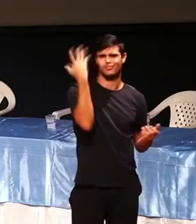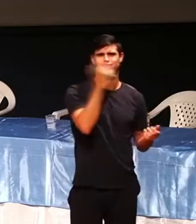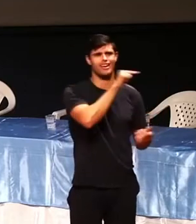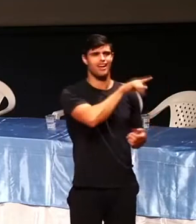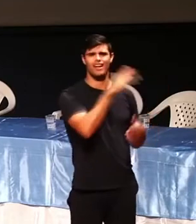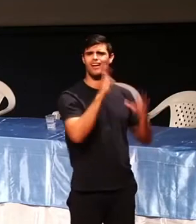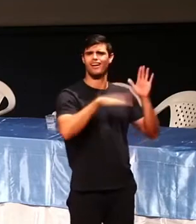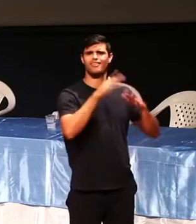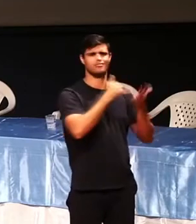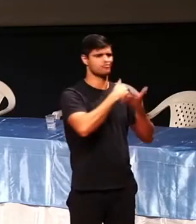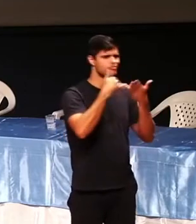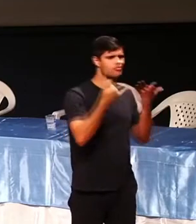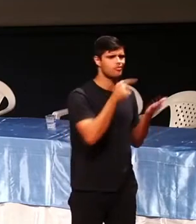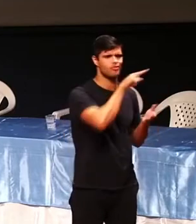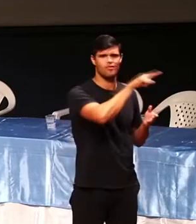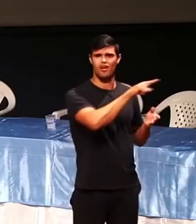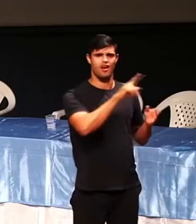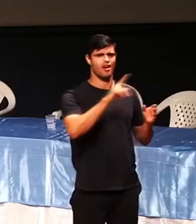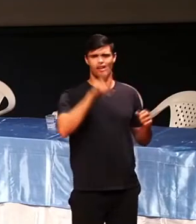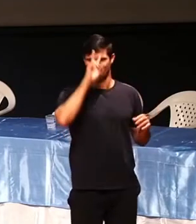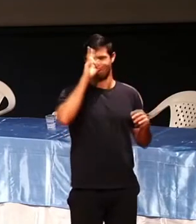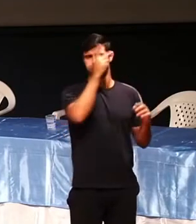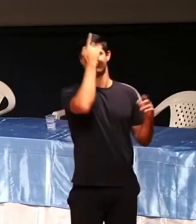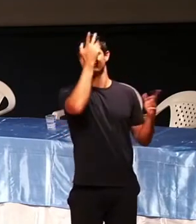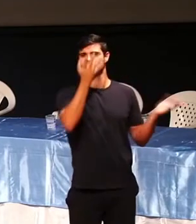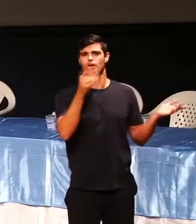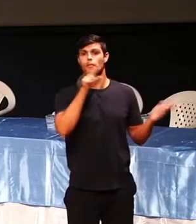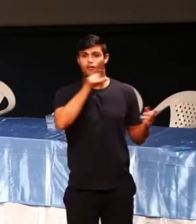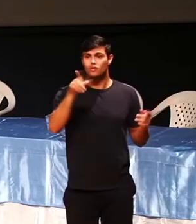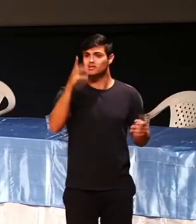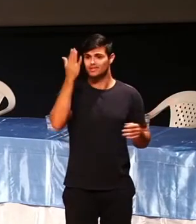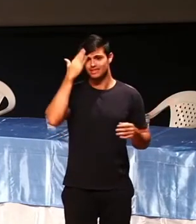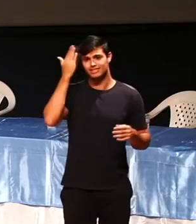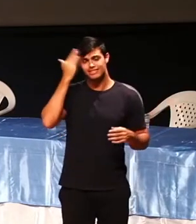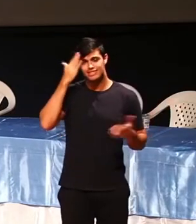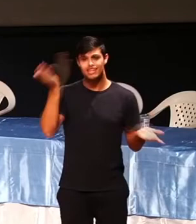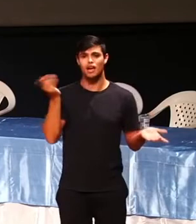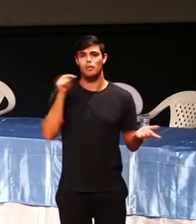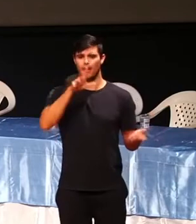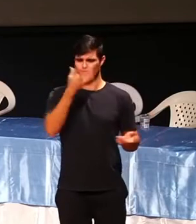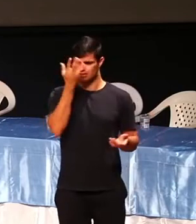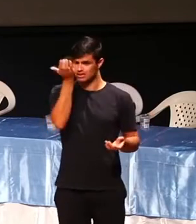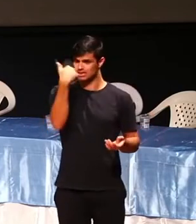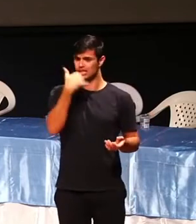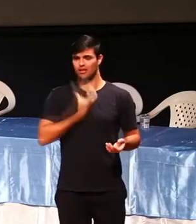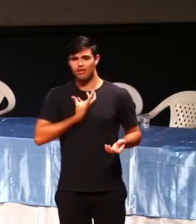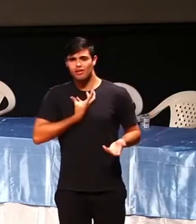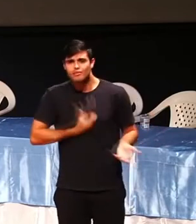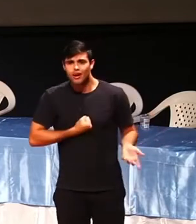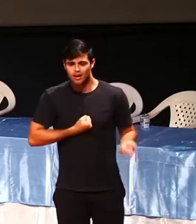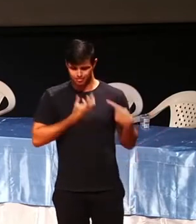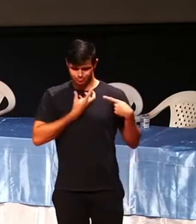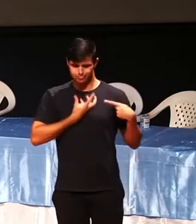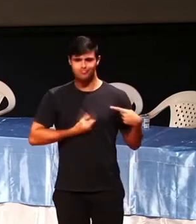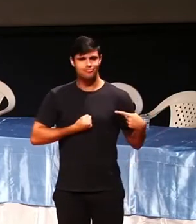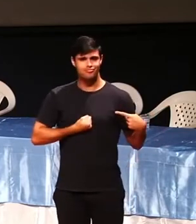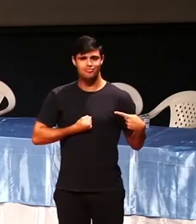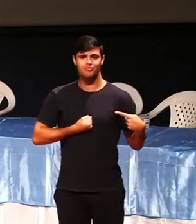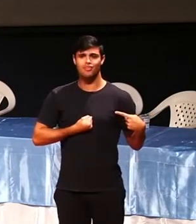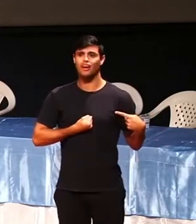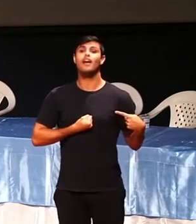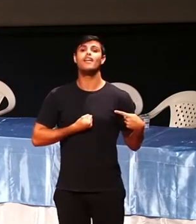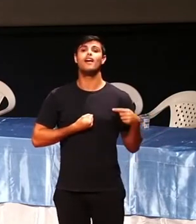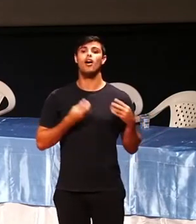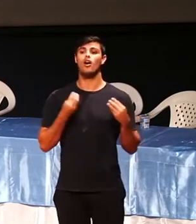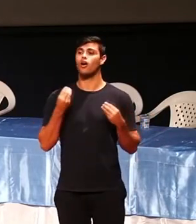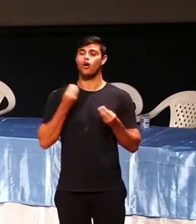aquele dia que ela nem lembra o ela fez. Agora, você, consciente, está carregando aquela mágoa dela. E a mágoa você carrega na bolsa? Não, carrega